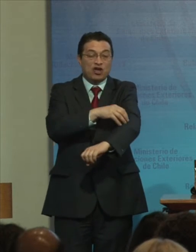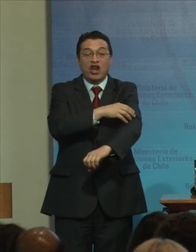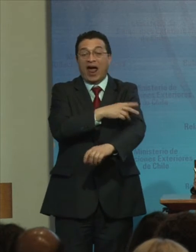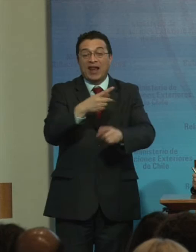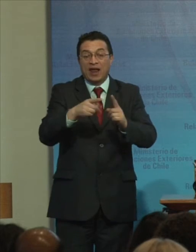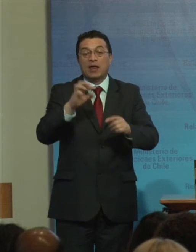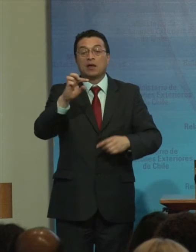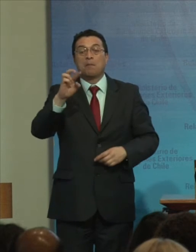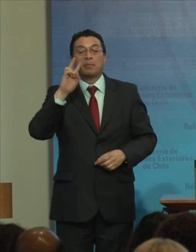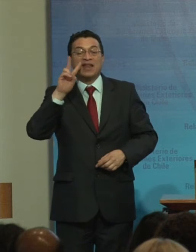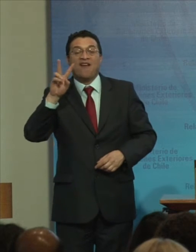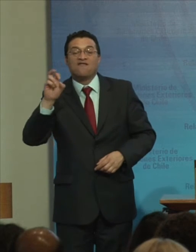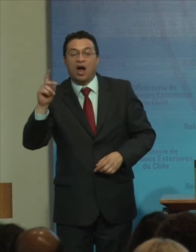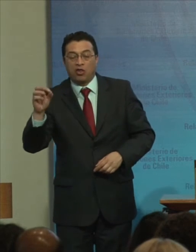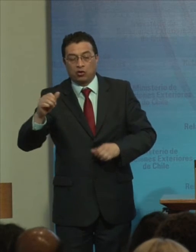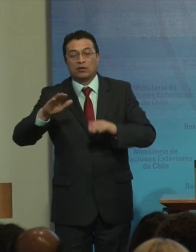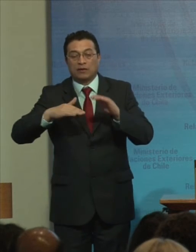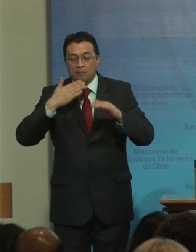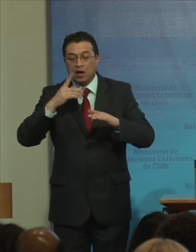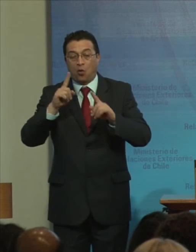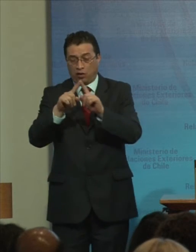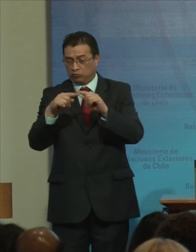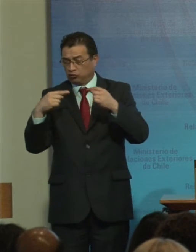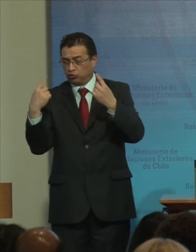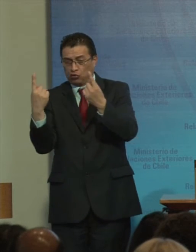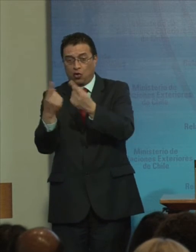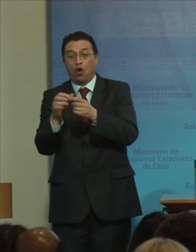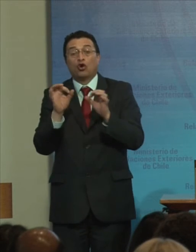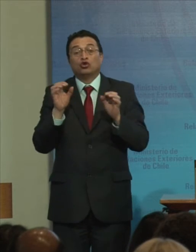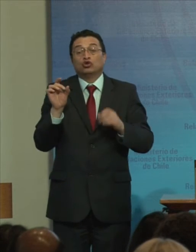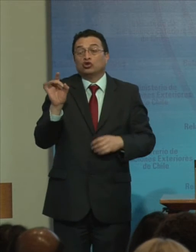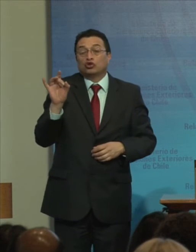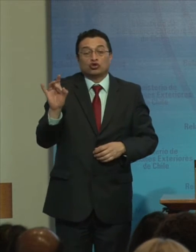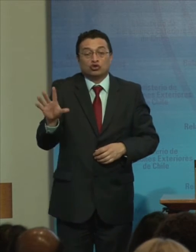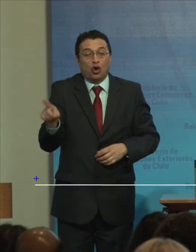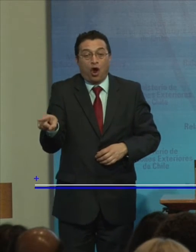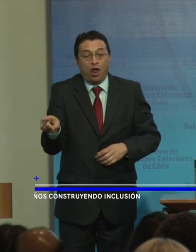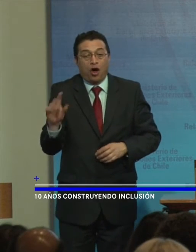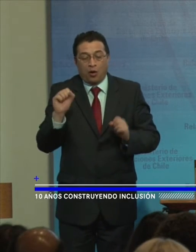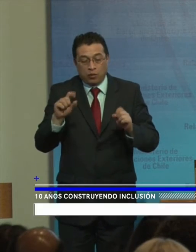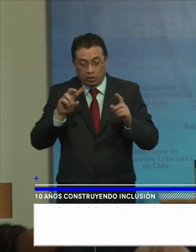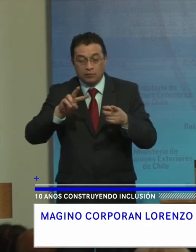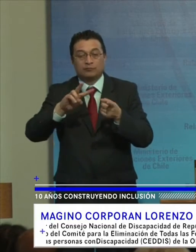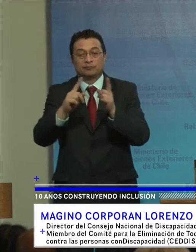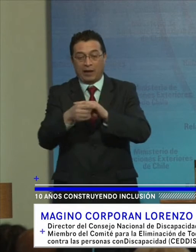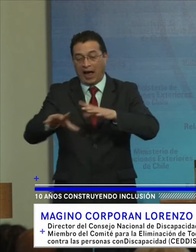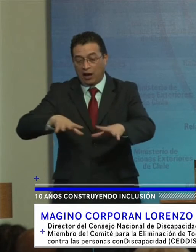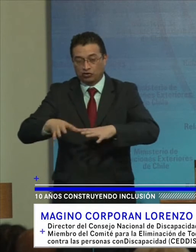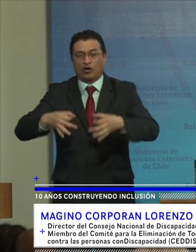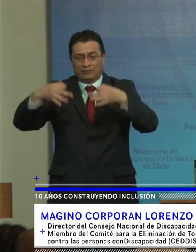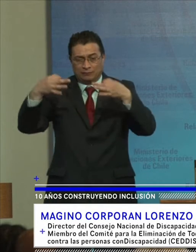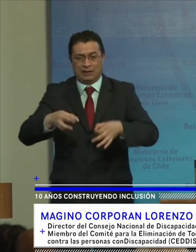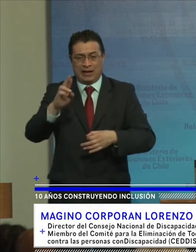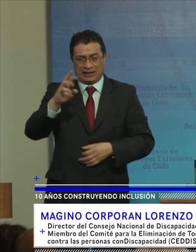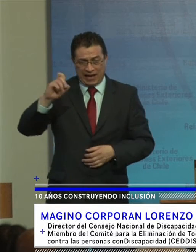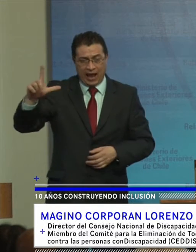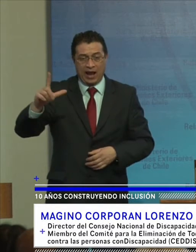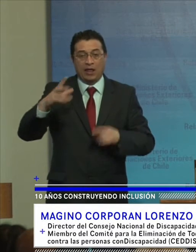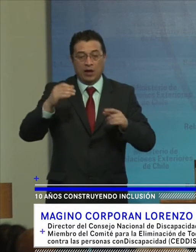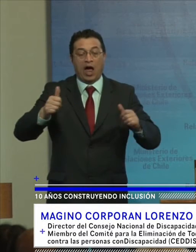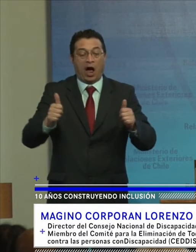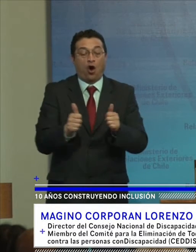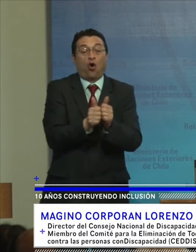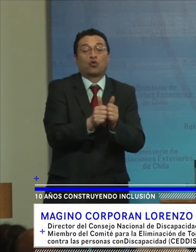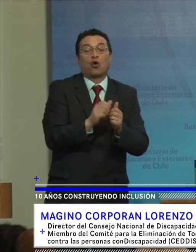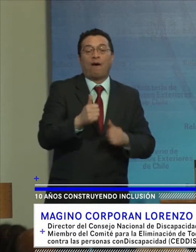del sector Privado Una transversalidad Que solo Se traduce En acciones Concretas Cuando está Acompañada De